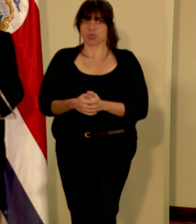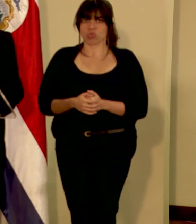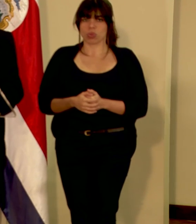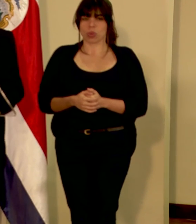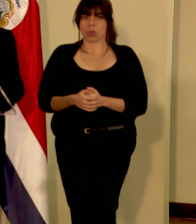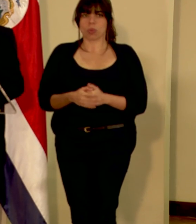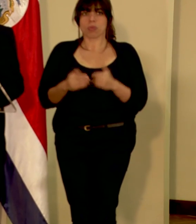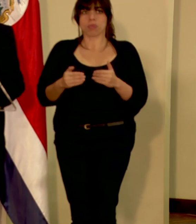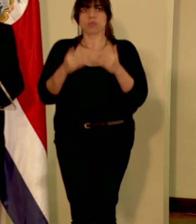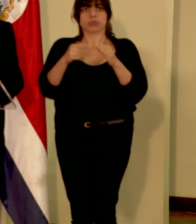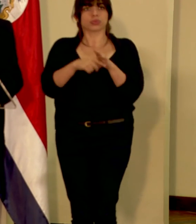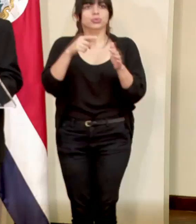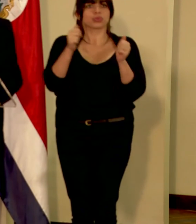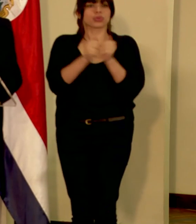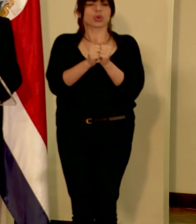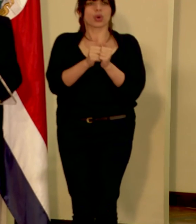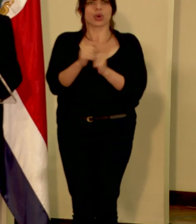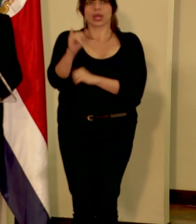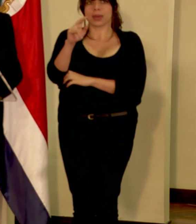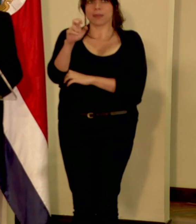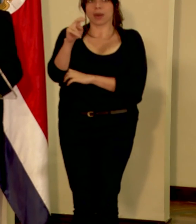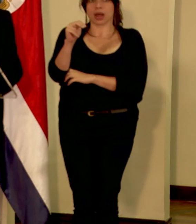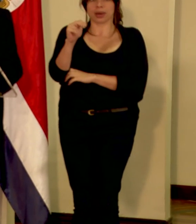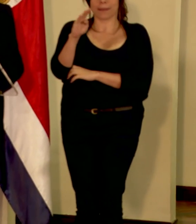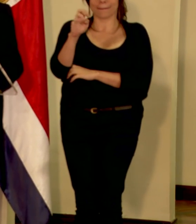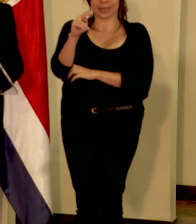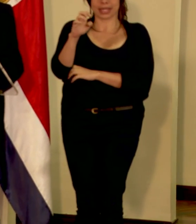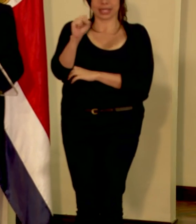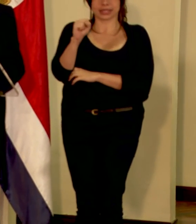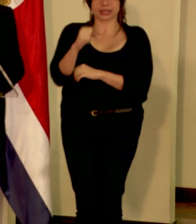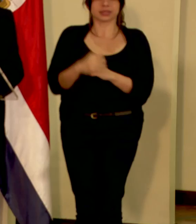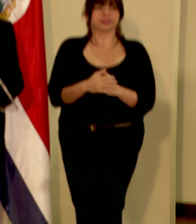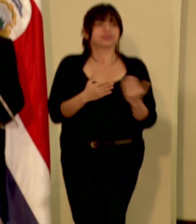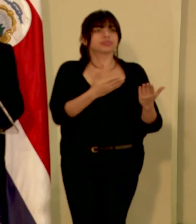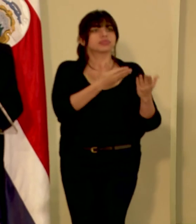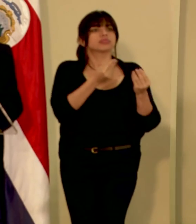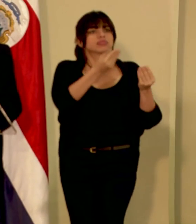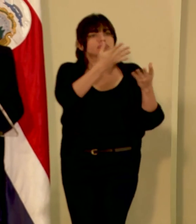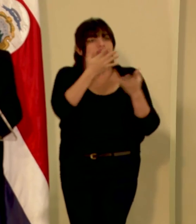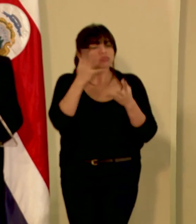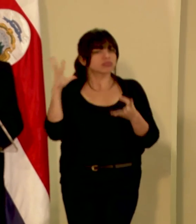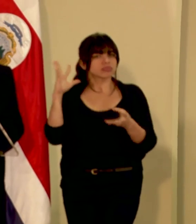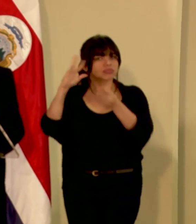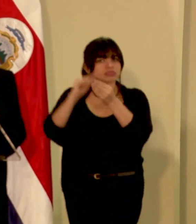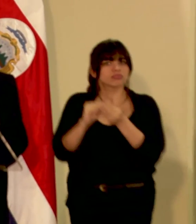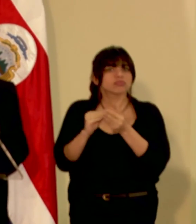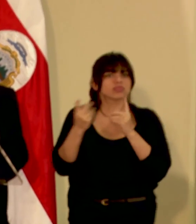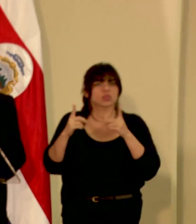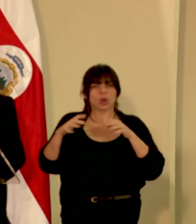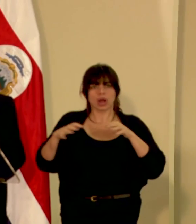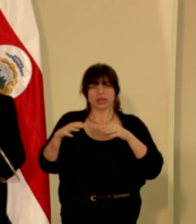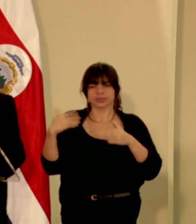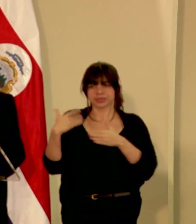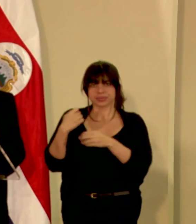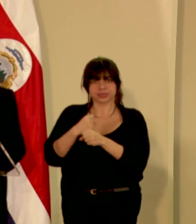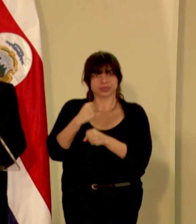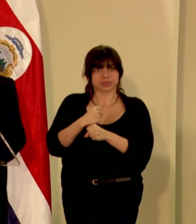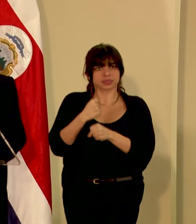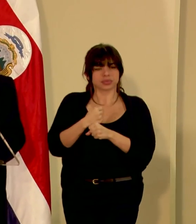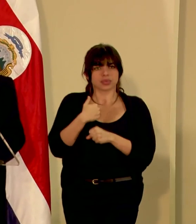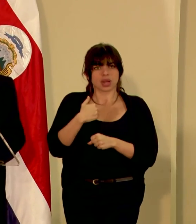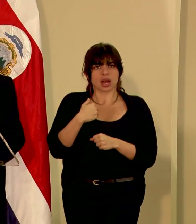Vamos de una vez con don Iván Brenes, quien nos va a hacer un recuento de las acciones operativas